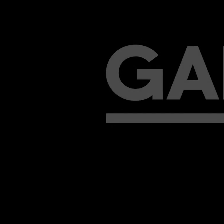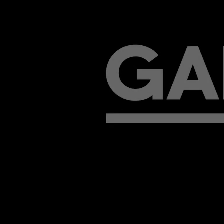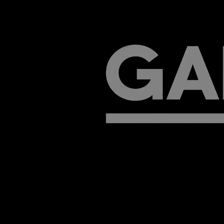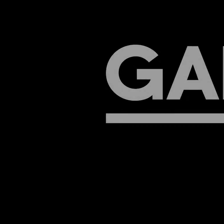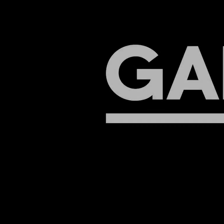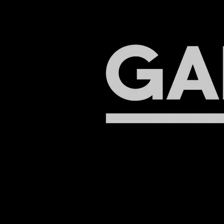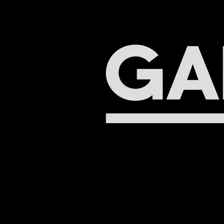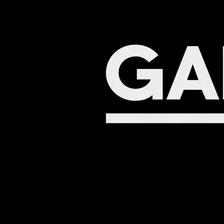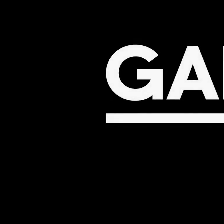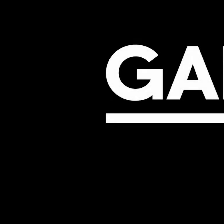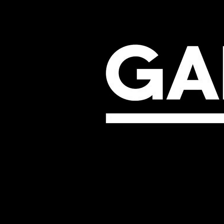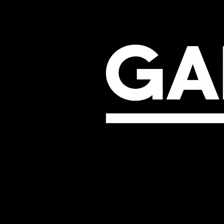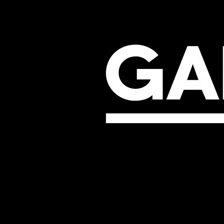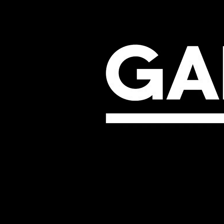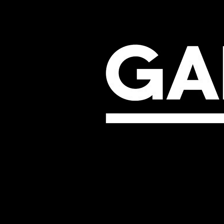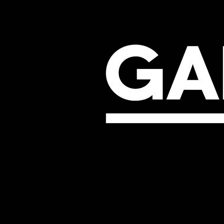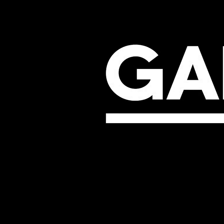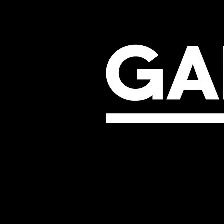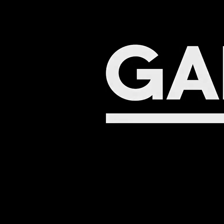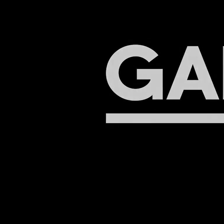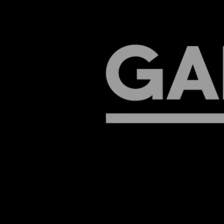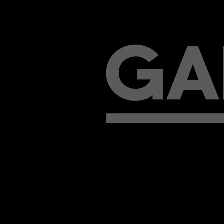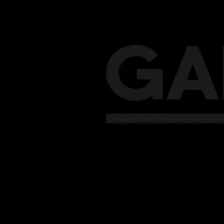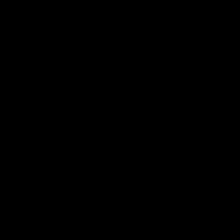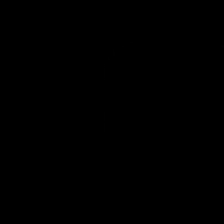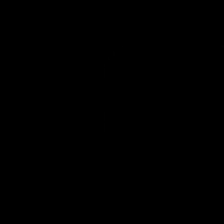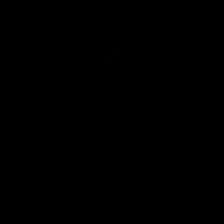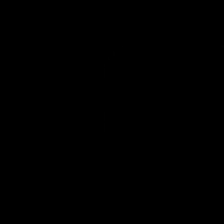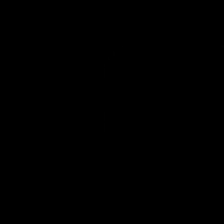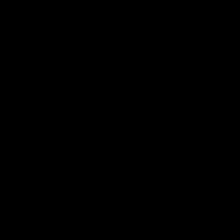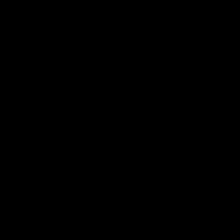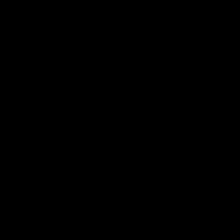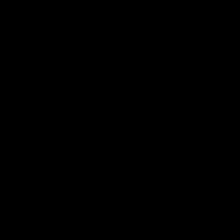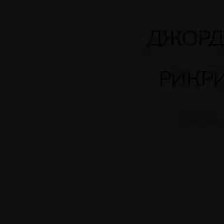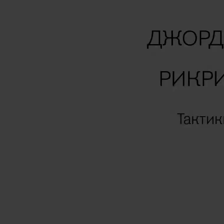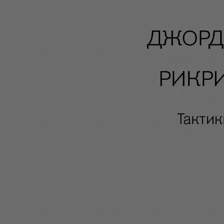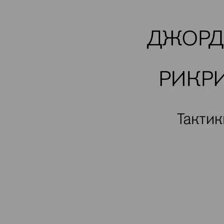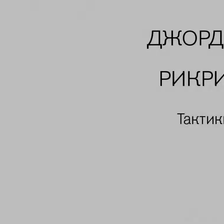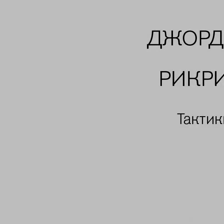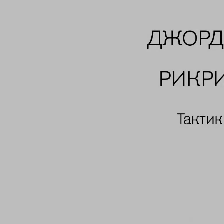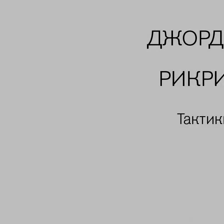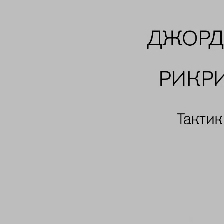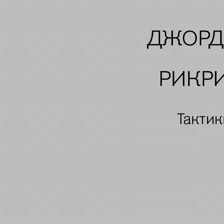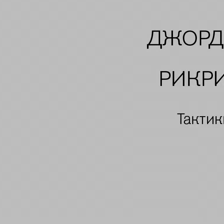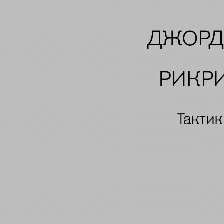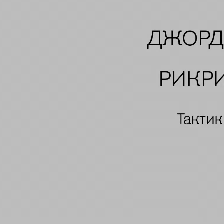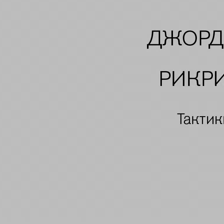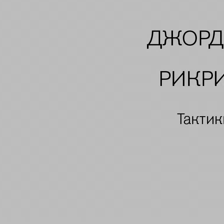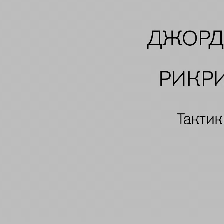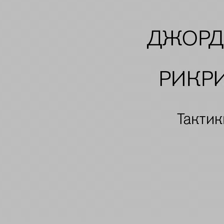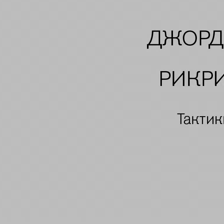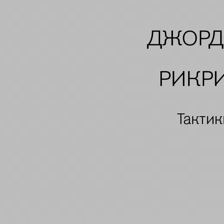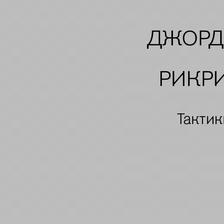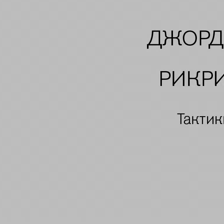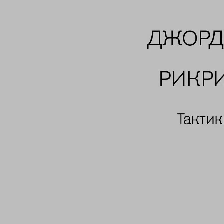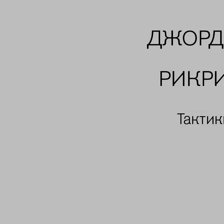На чёрном фоне появляется белая надпись «Гараж» латинскими буквами. Затемнение. Из темноты появляется белый фон. Чёрными